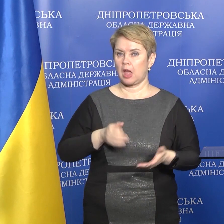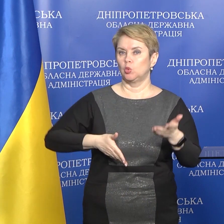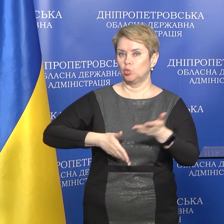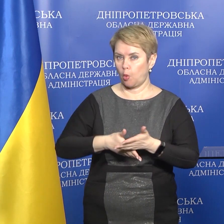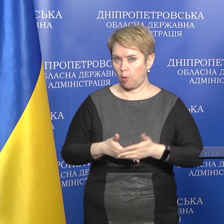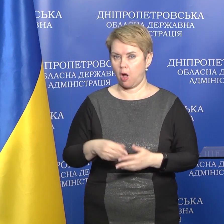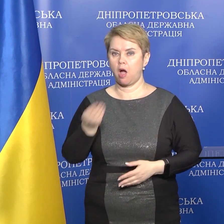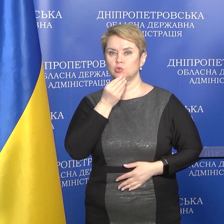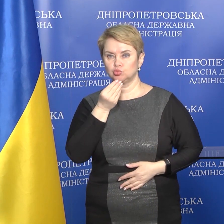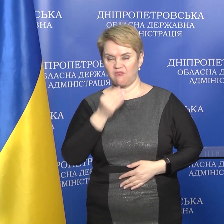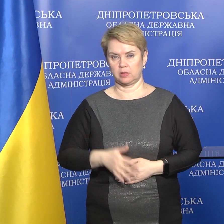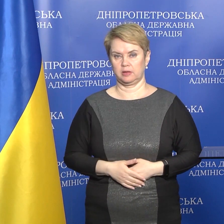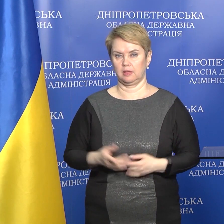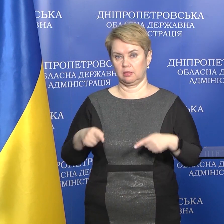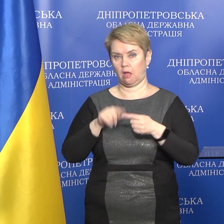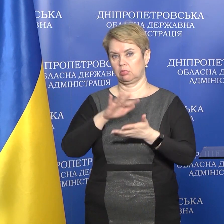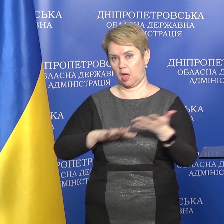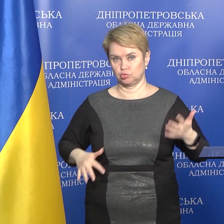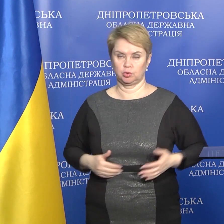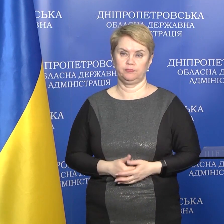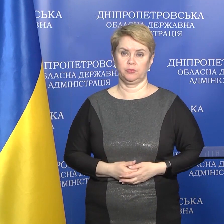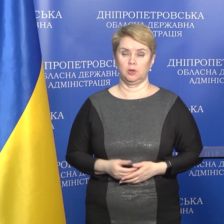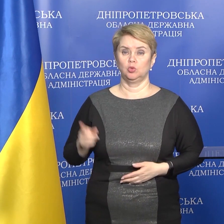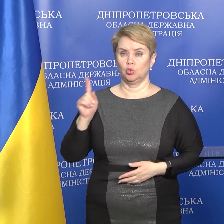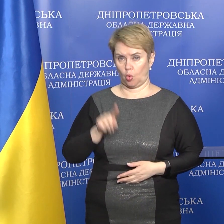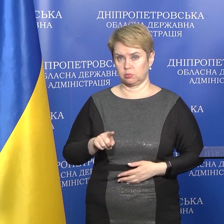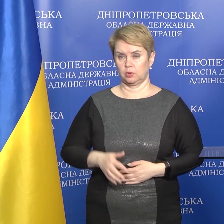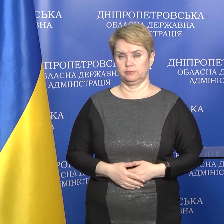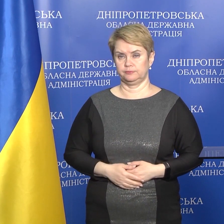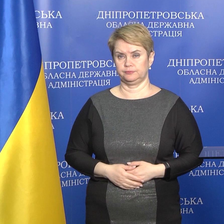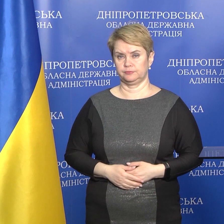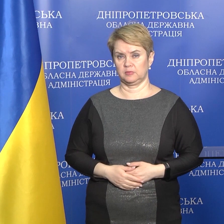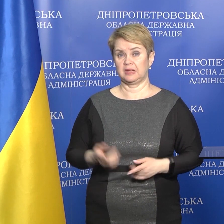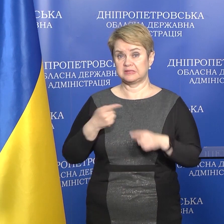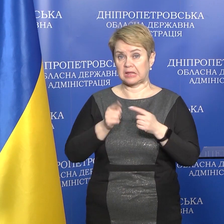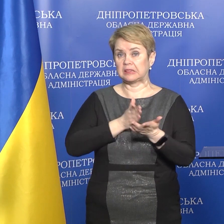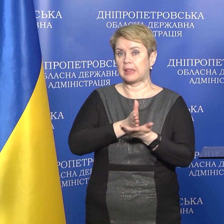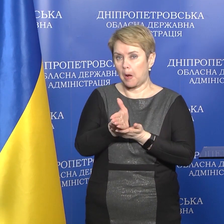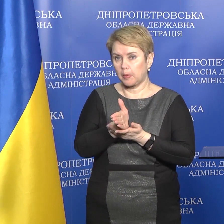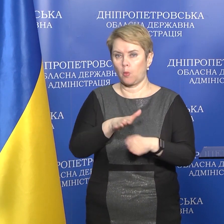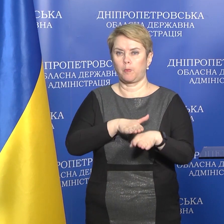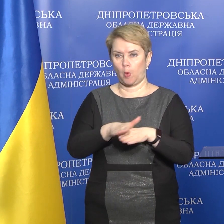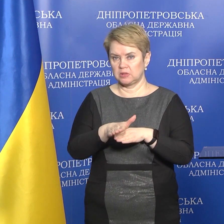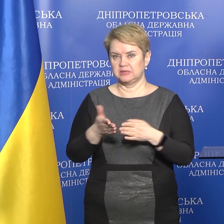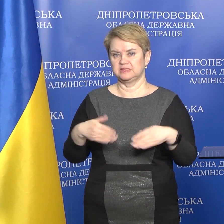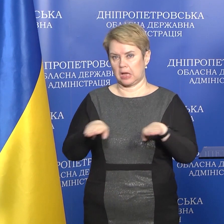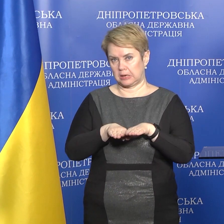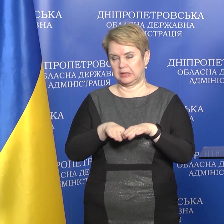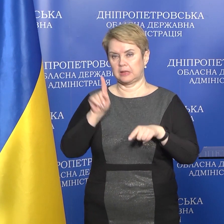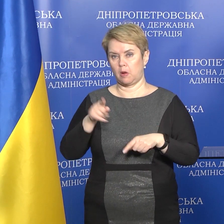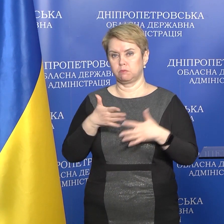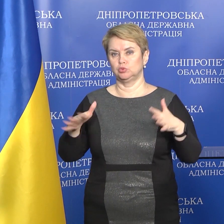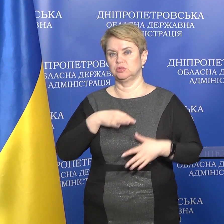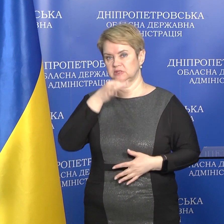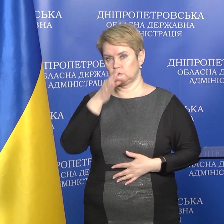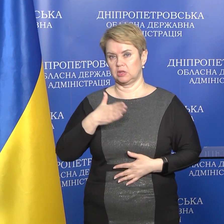допомогу, харчування і так далі. Тобто цей напрямок повністю закритий, навіть більше,